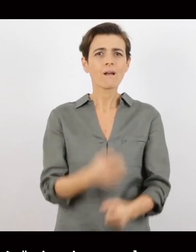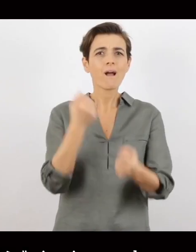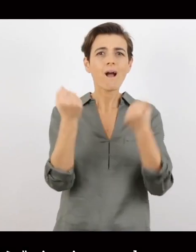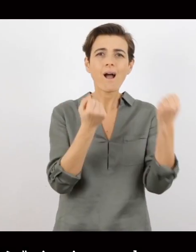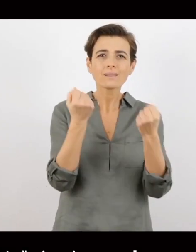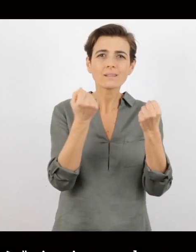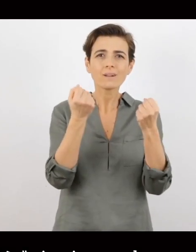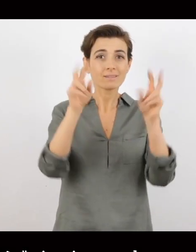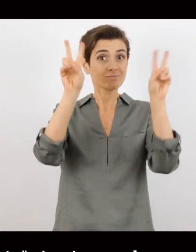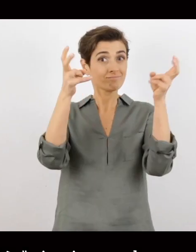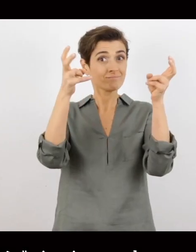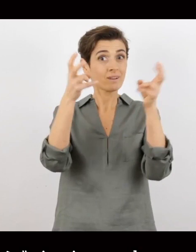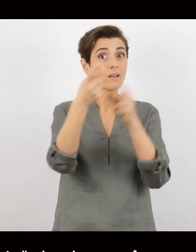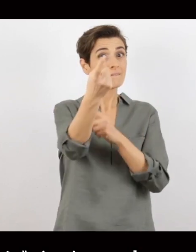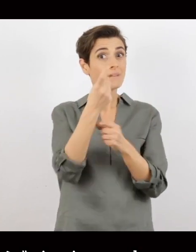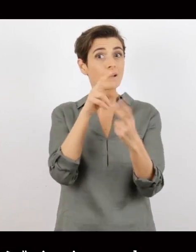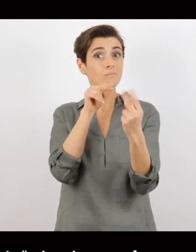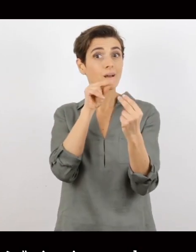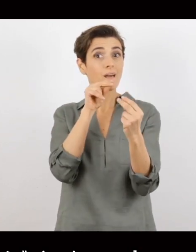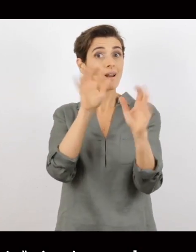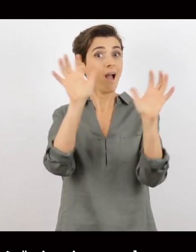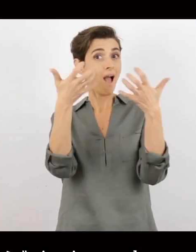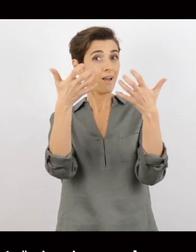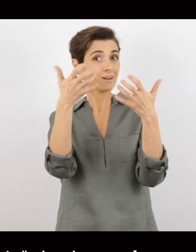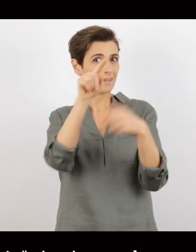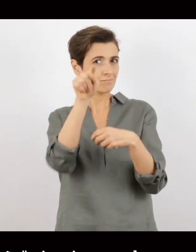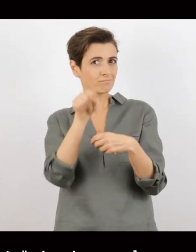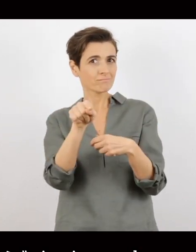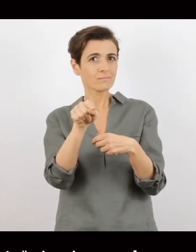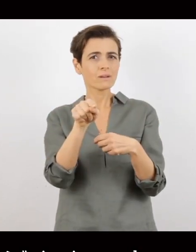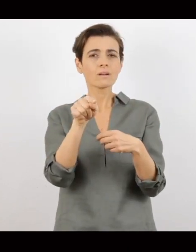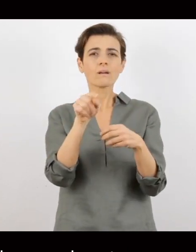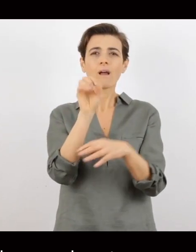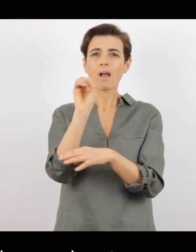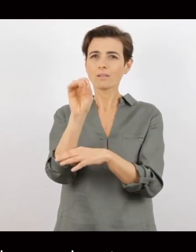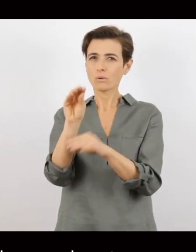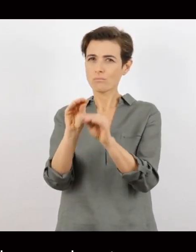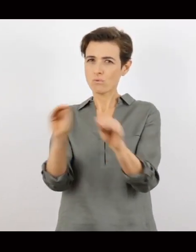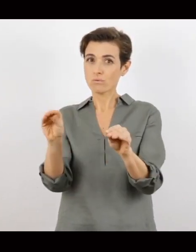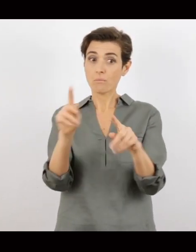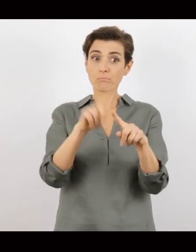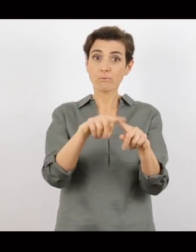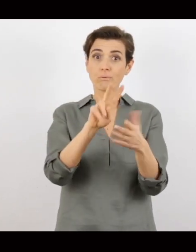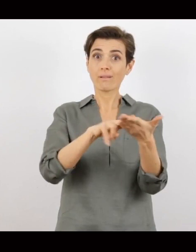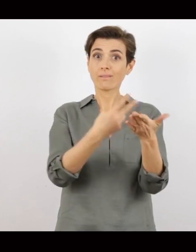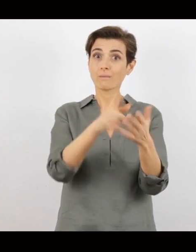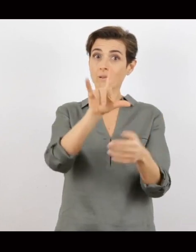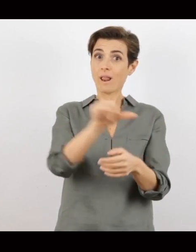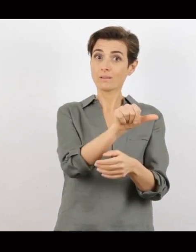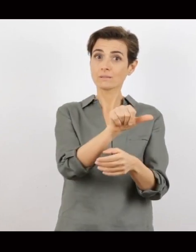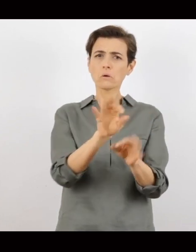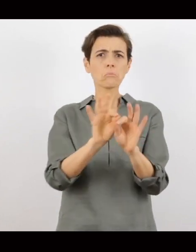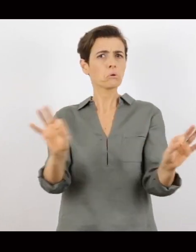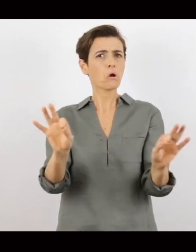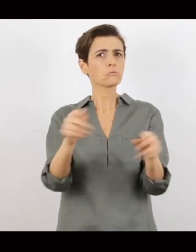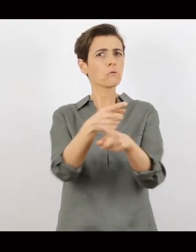Puoi prenotare insieme ad altre persone l'attività Vieni a parlare d'arte? Una visita che prevede un educatore insieme